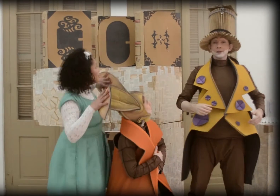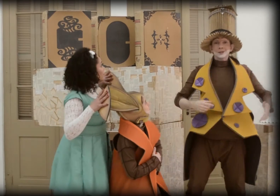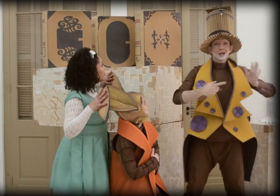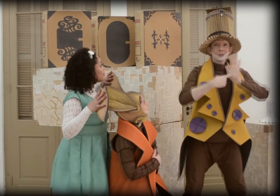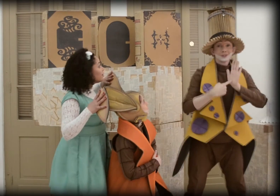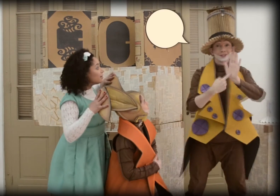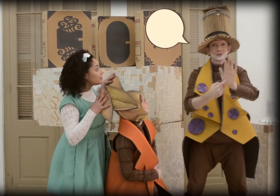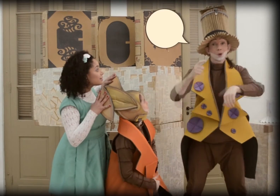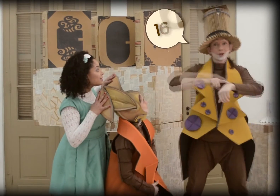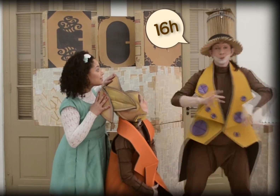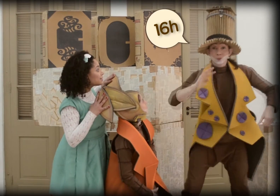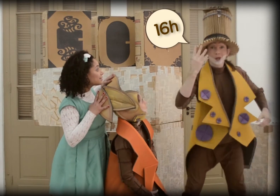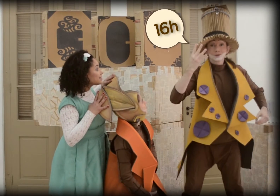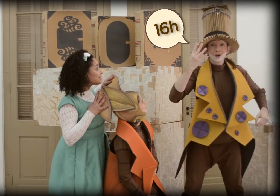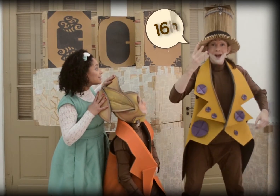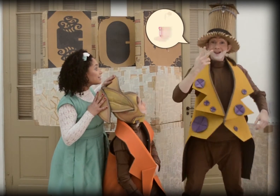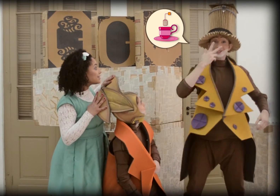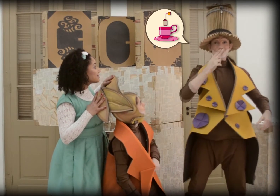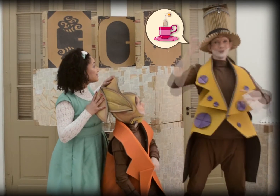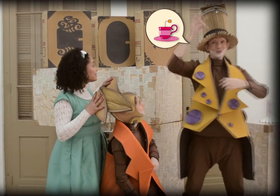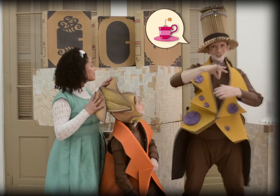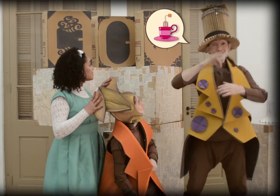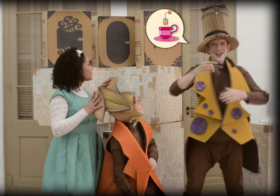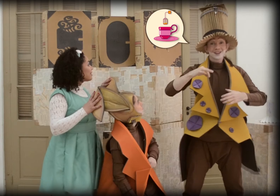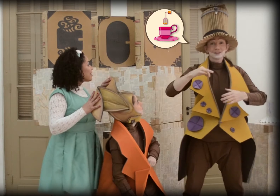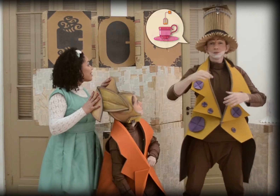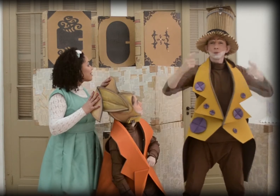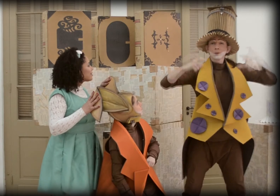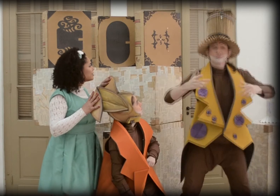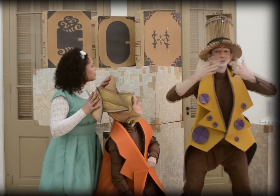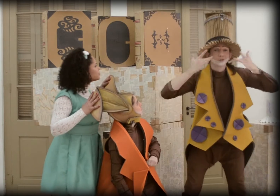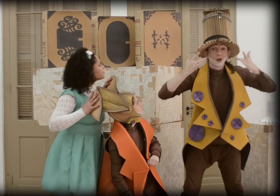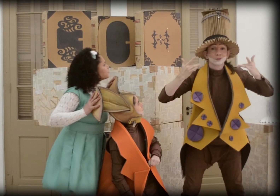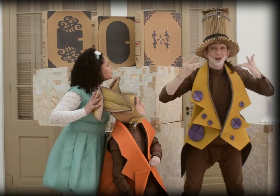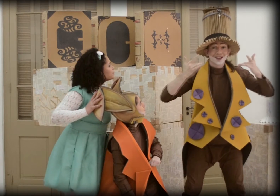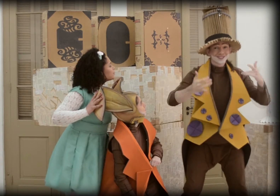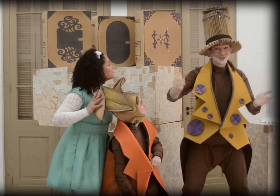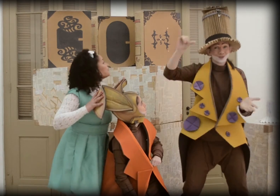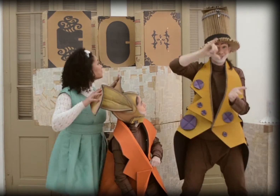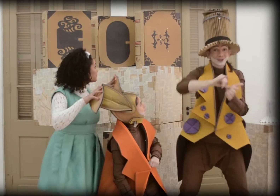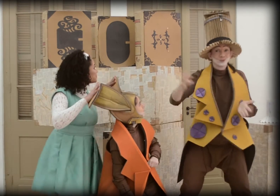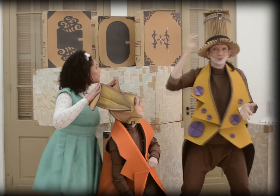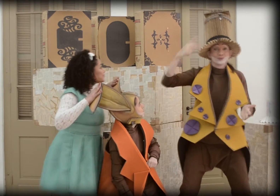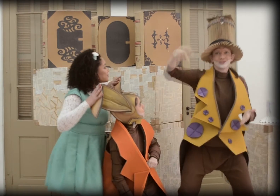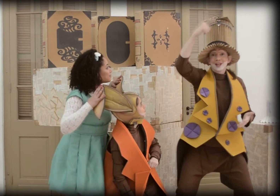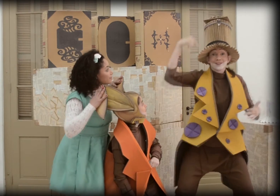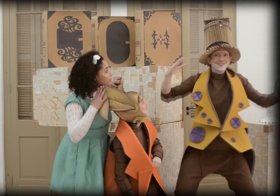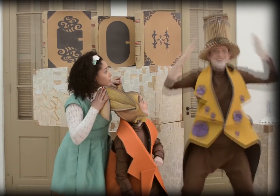Sempre às 16 horas A Hora do Chá Onde? Centro Histórico Cultural Santa